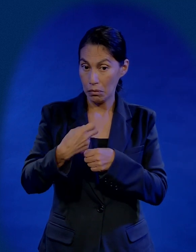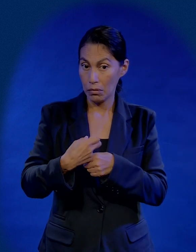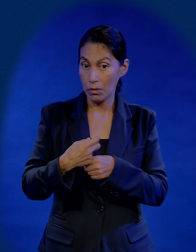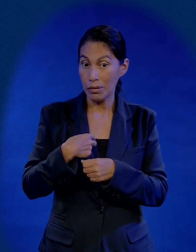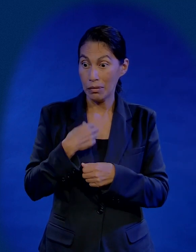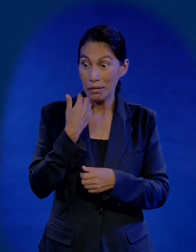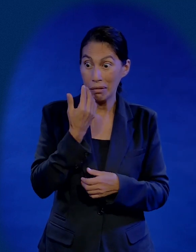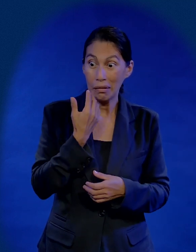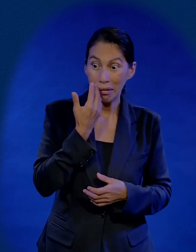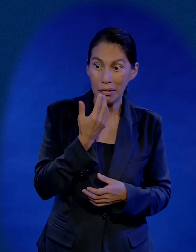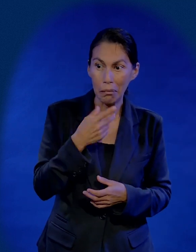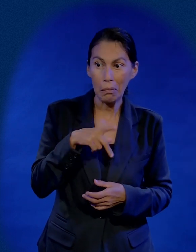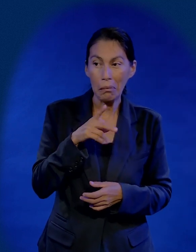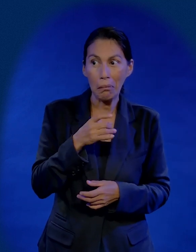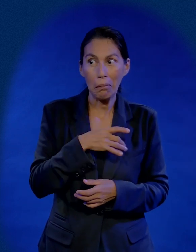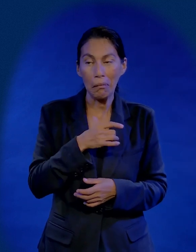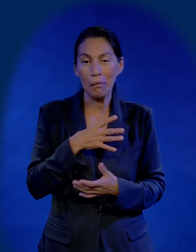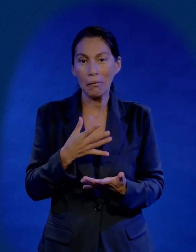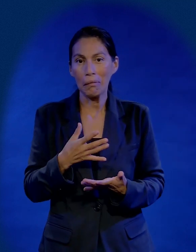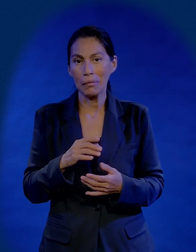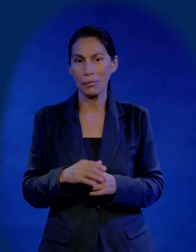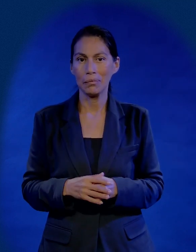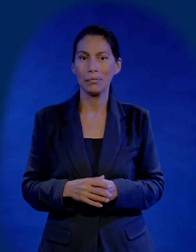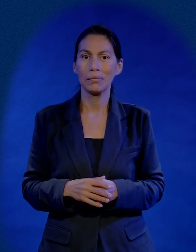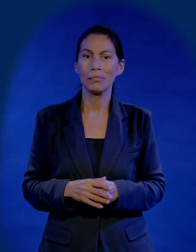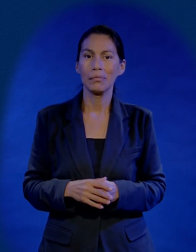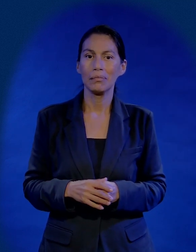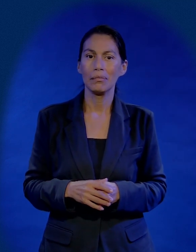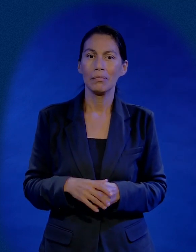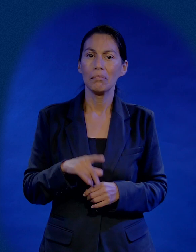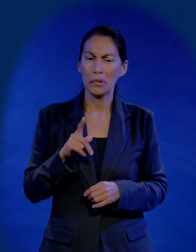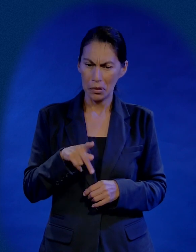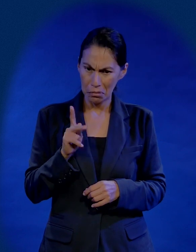varias veces que usted invitó yo quería pasar pero de veras que si da miedo pasar